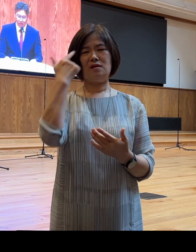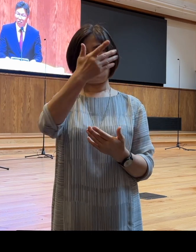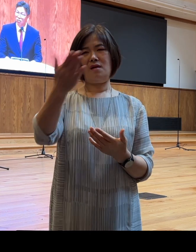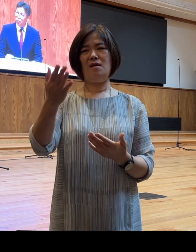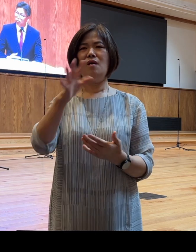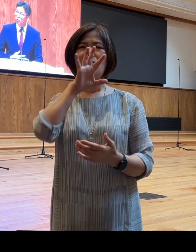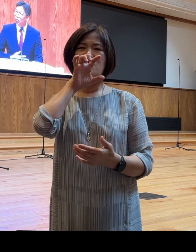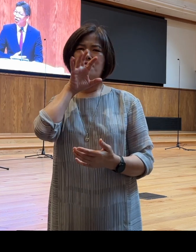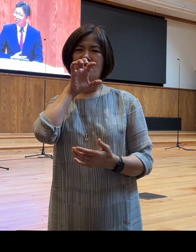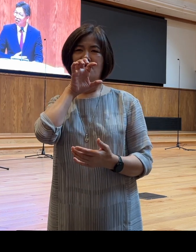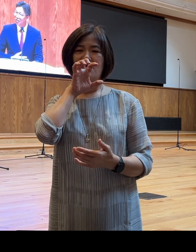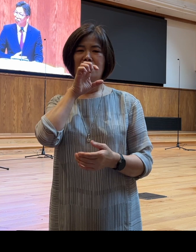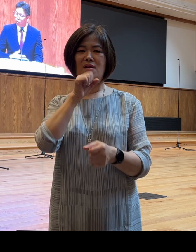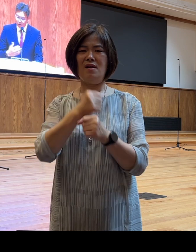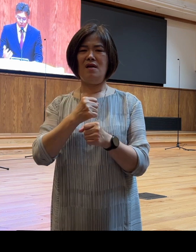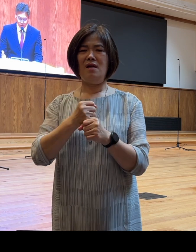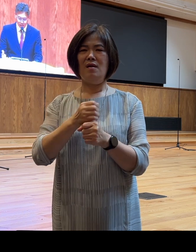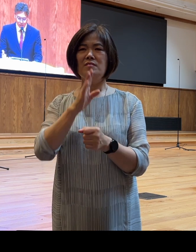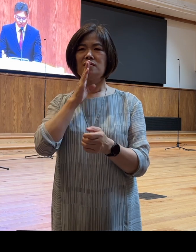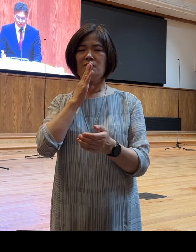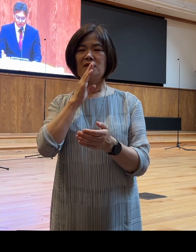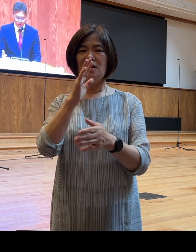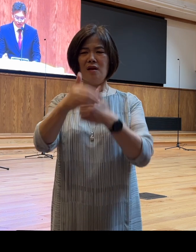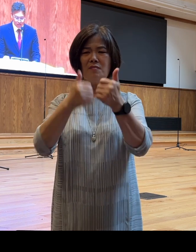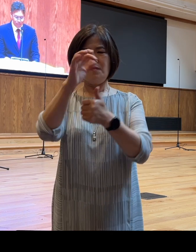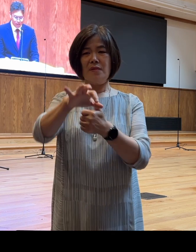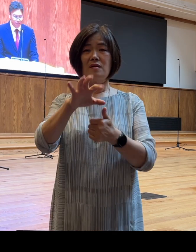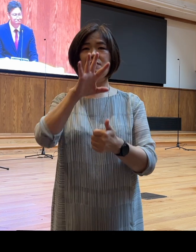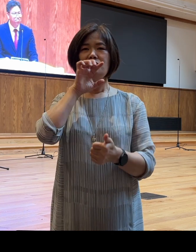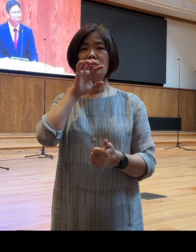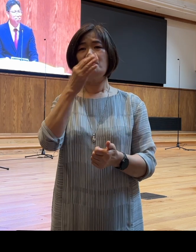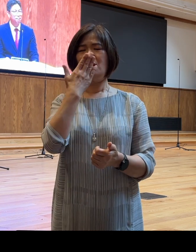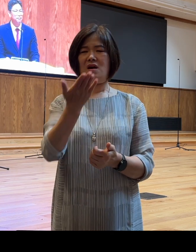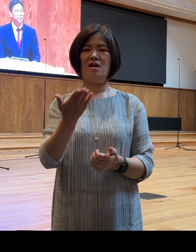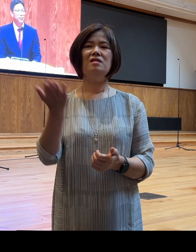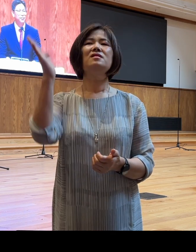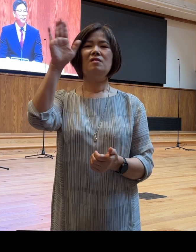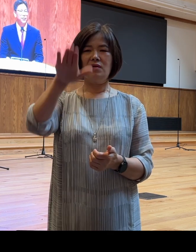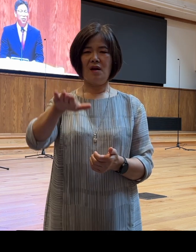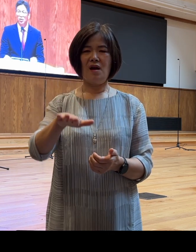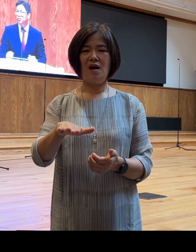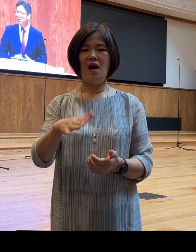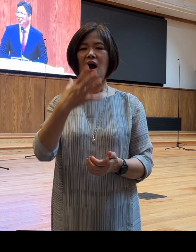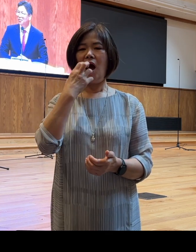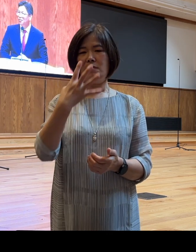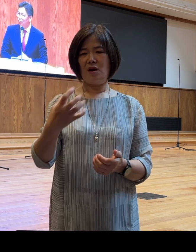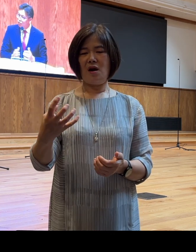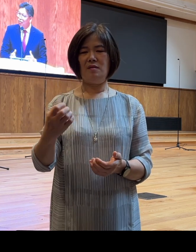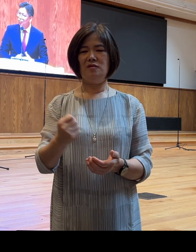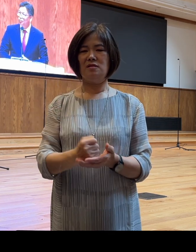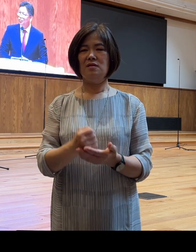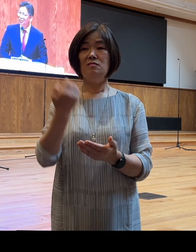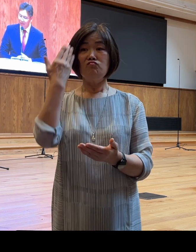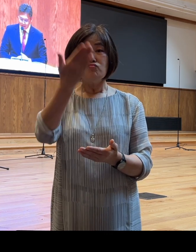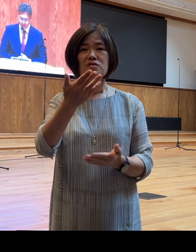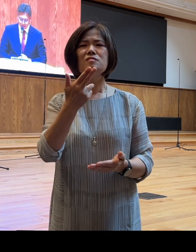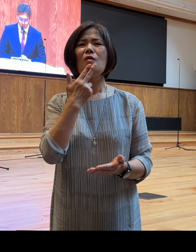여러분 충분히 우리가 이렇게 논리적으로 따질 수 있죠 하지만 아브라함은 묻지도 따지지도 않고